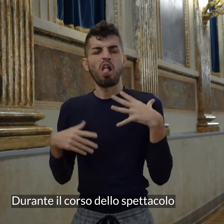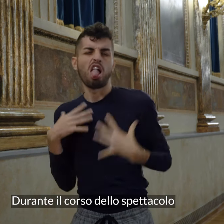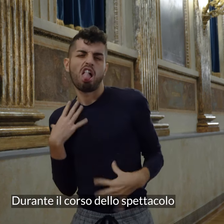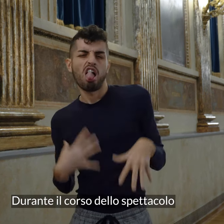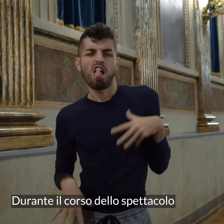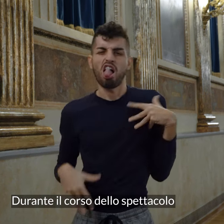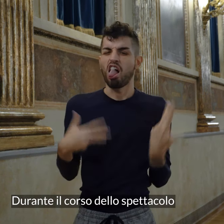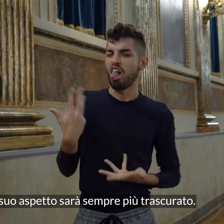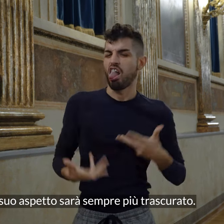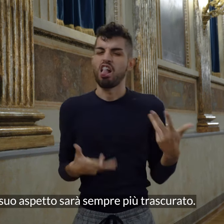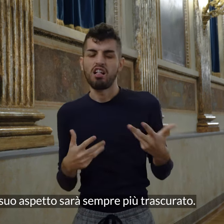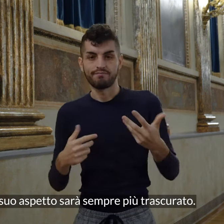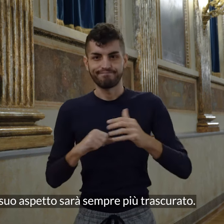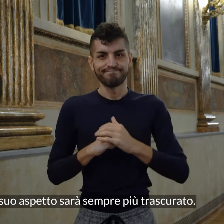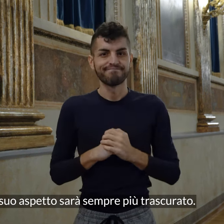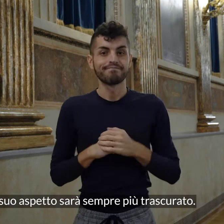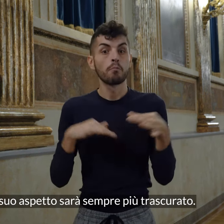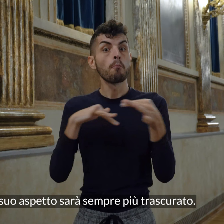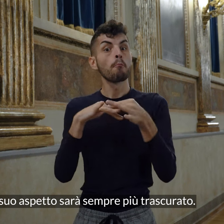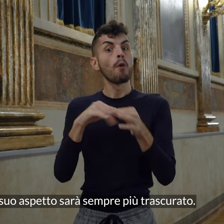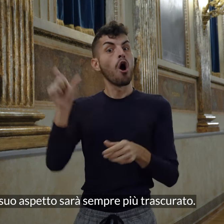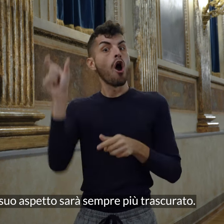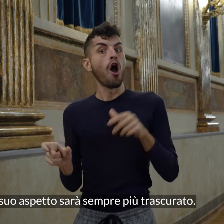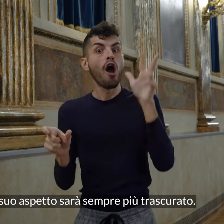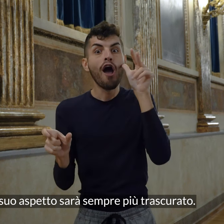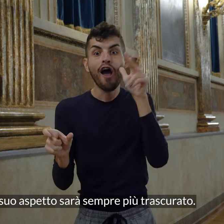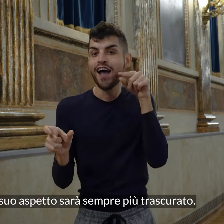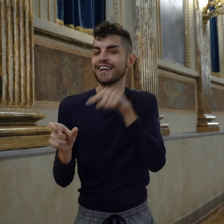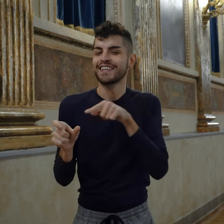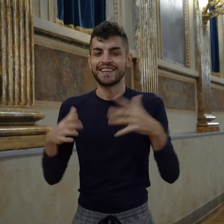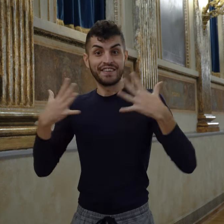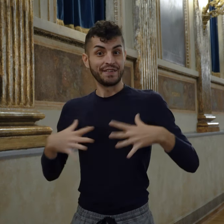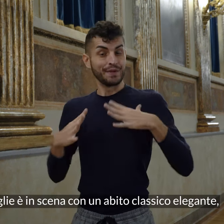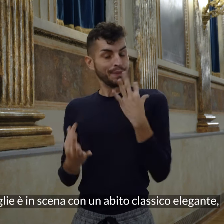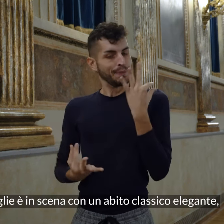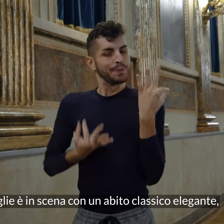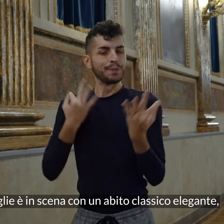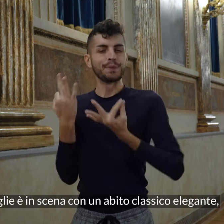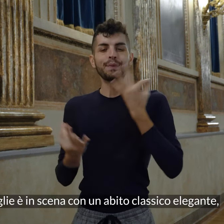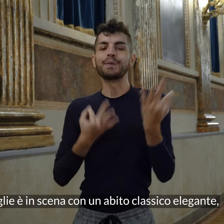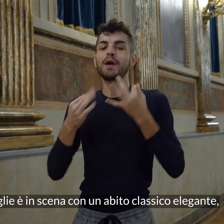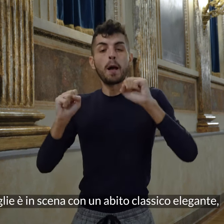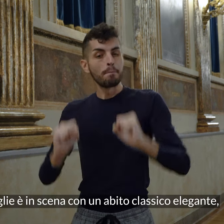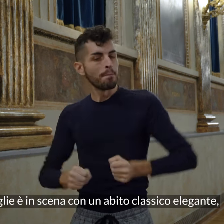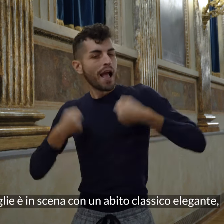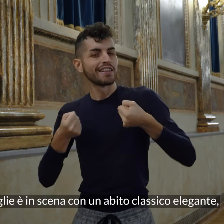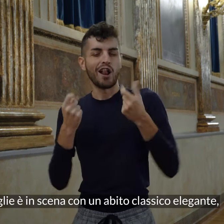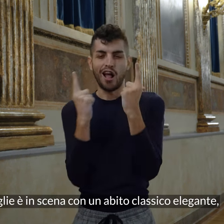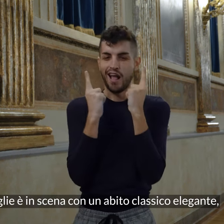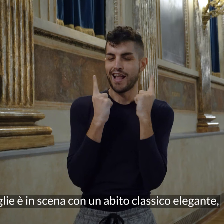spettacolo il suo aspetto sarà sempre più trascurato La moglie è in scena con un abito classico